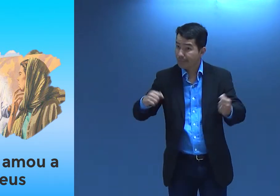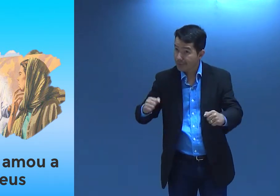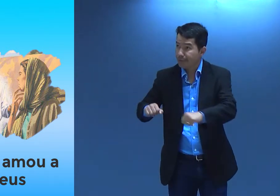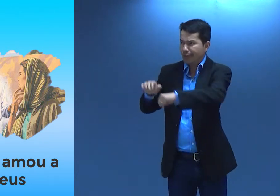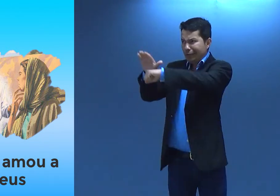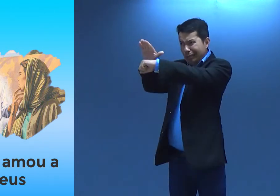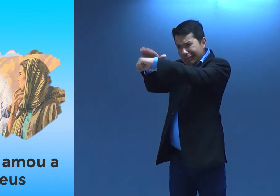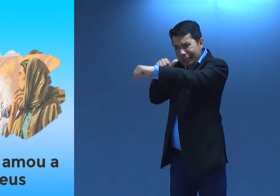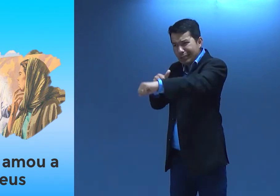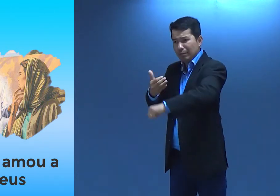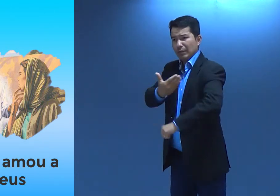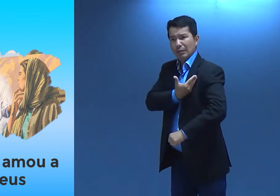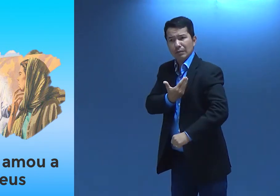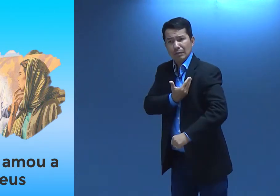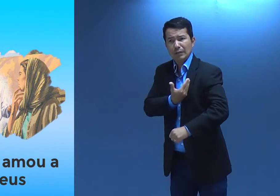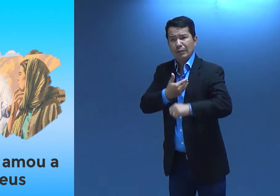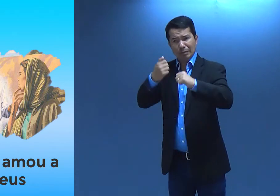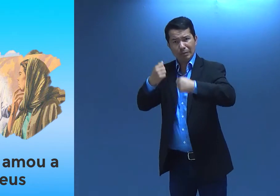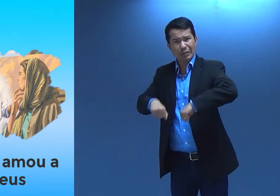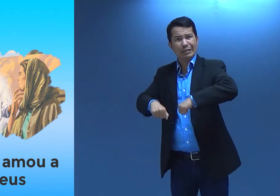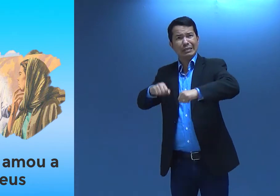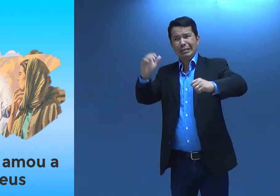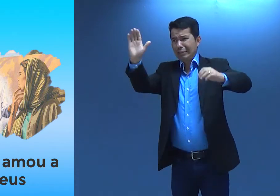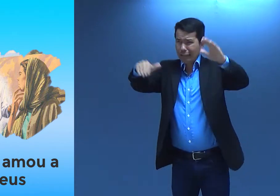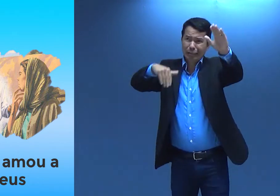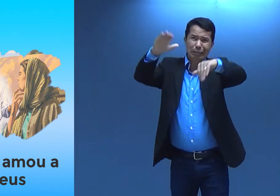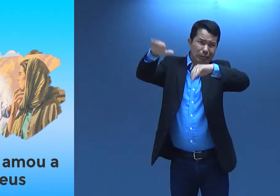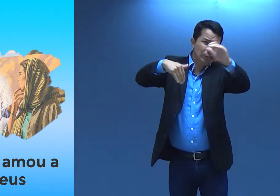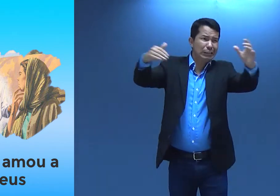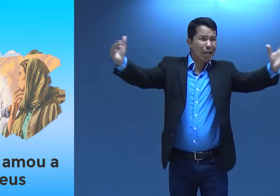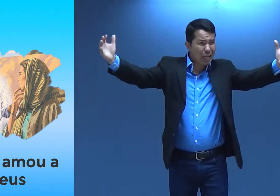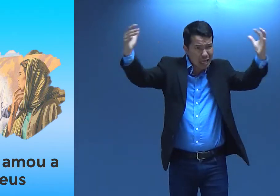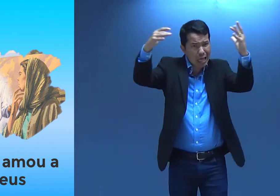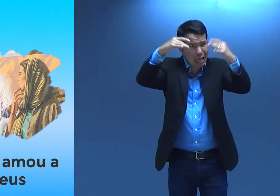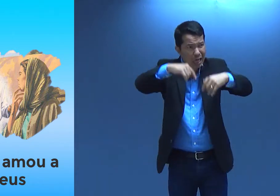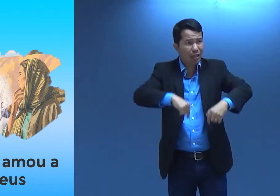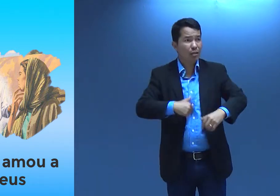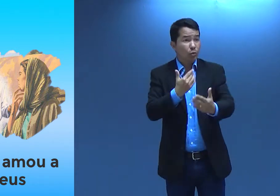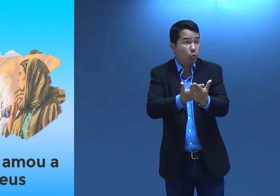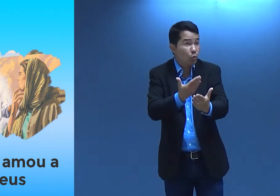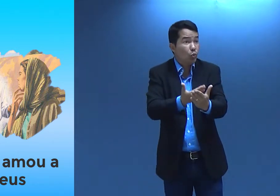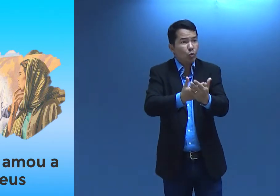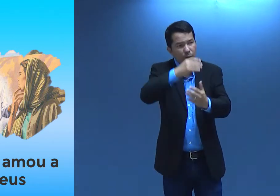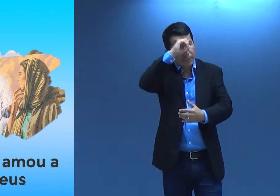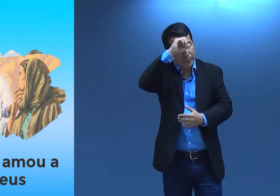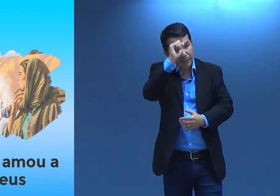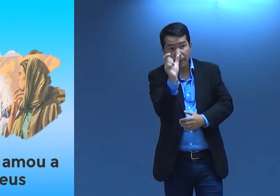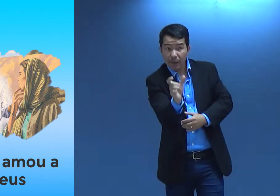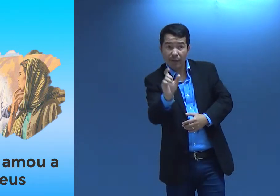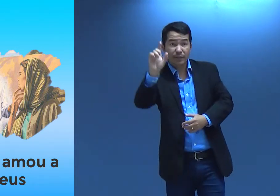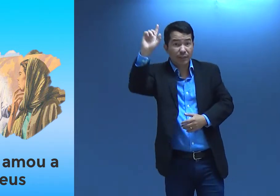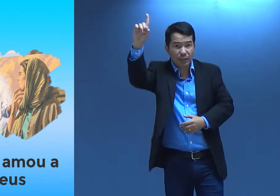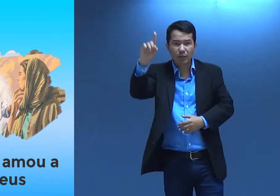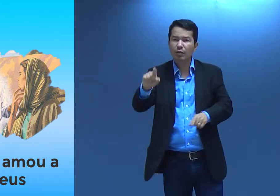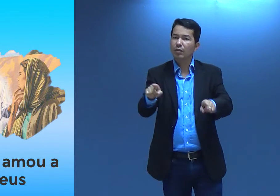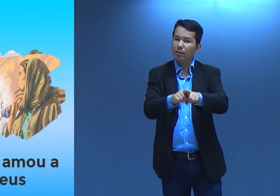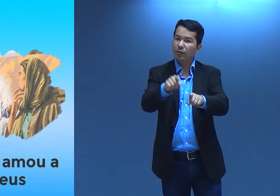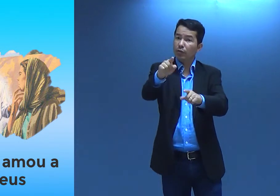Então, você precisa estar chamando os seus amigos. Chamando eles pra virem aqui, estudarem da palavra